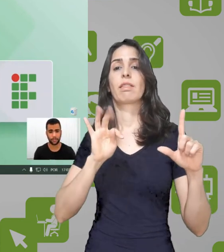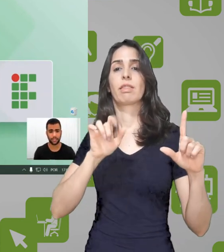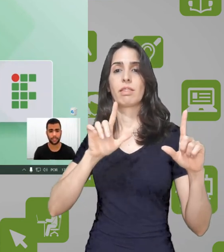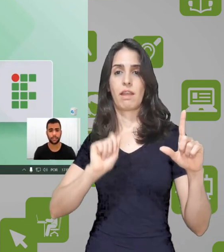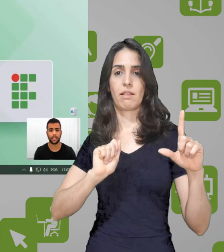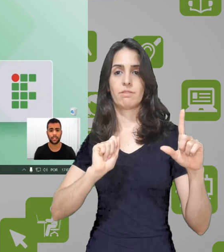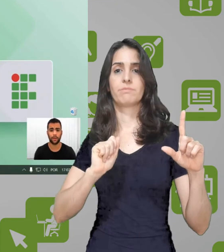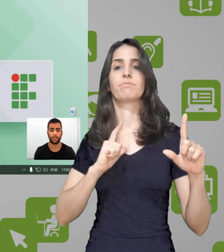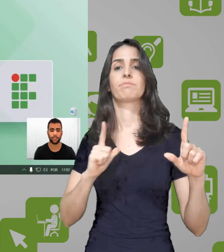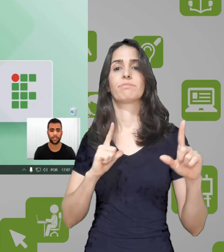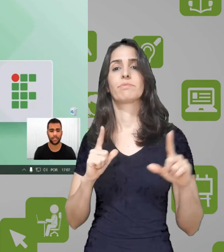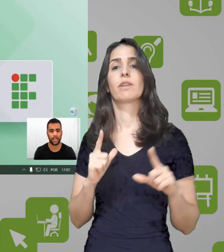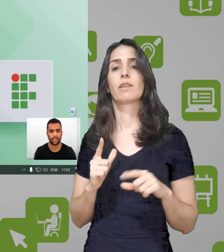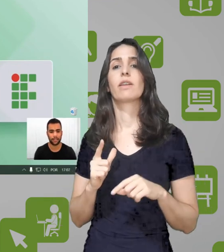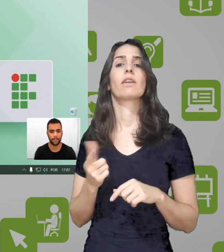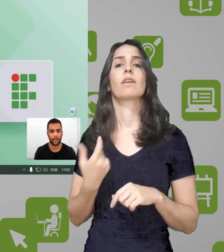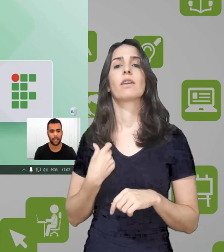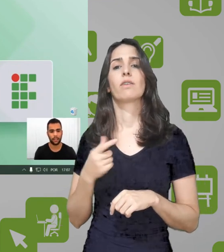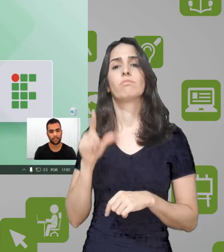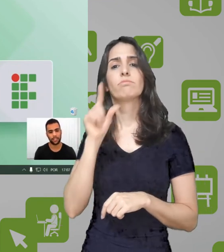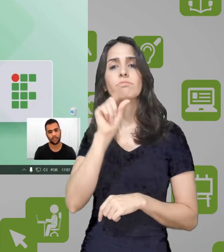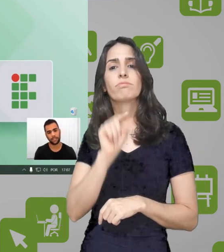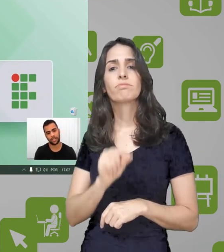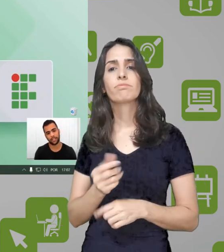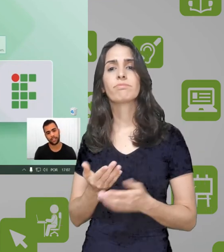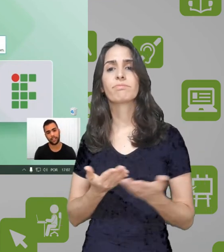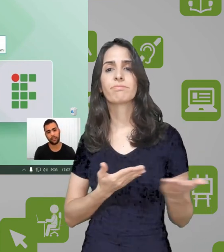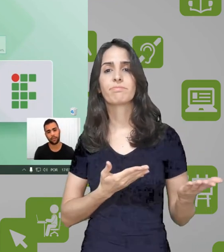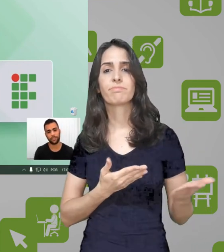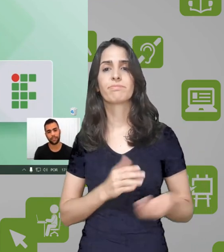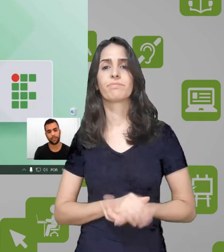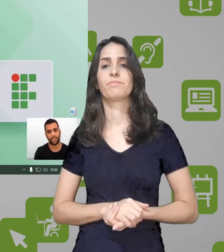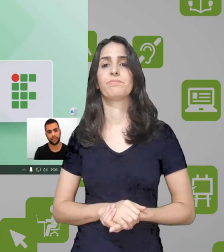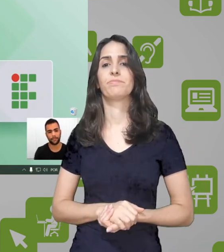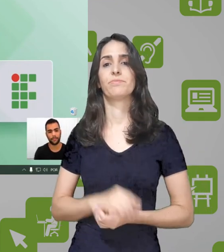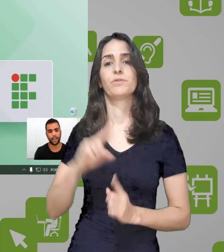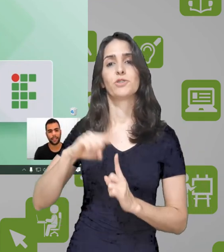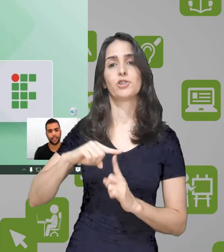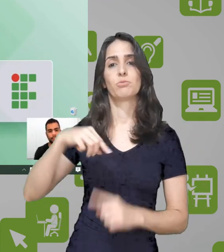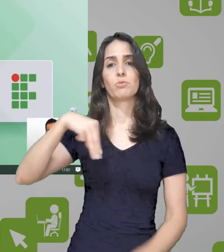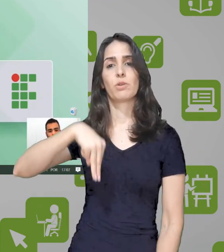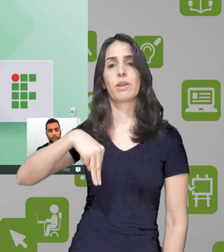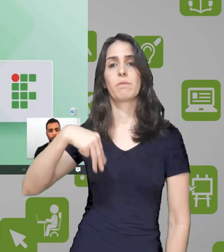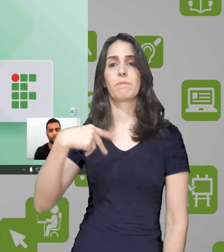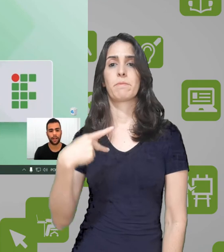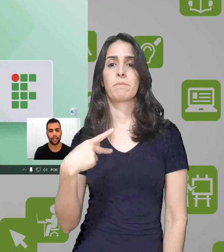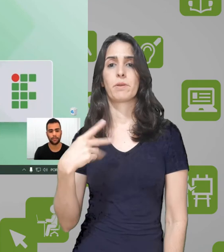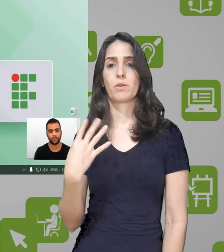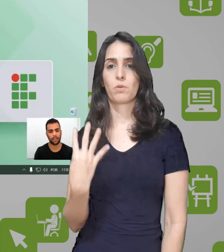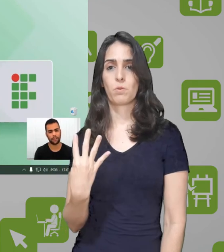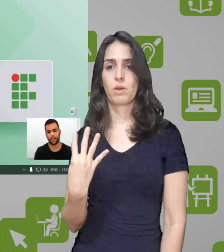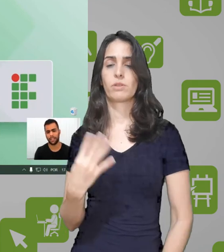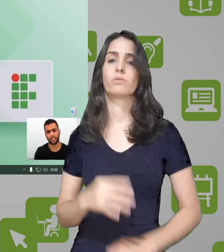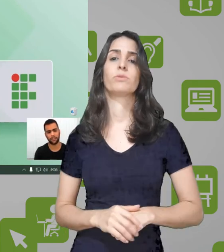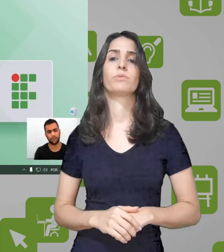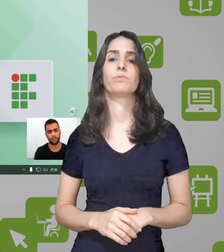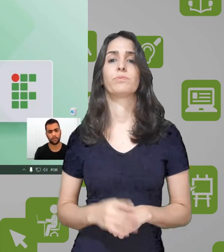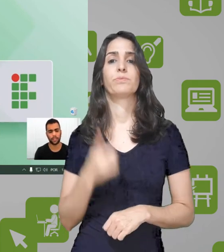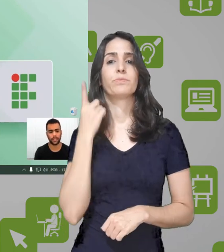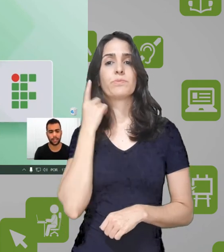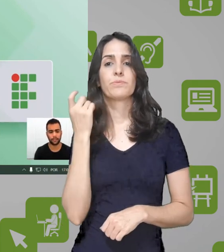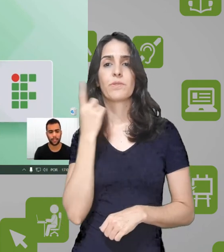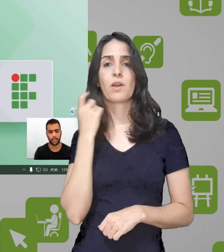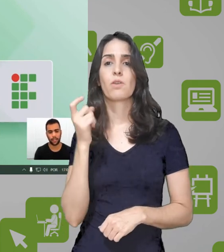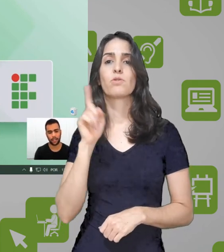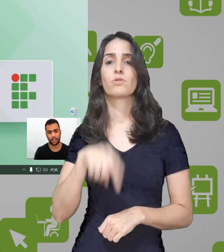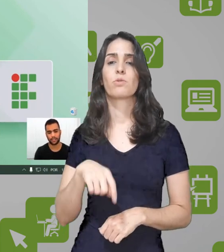Eu vou selecionar aqui a opção de tela, vou selecionar aqui o codificador de FMPEG, MP4, a qualidade eu não vou